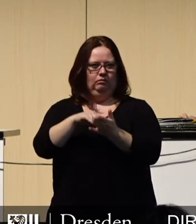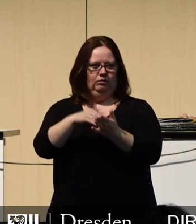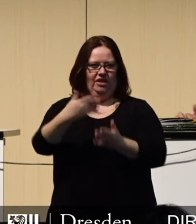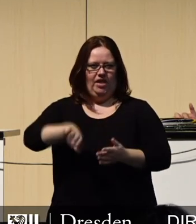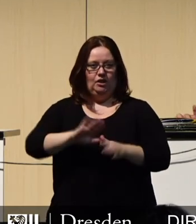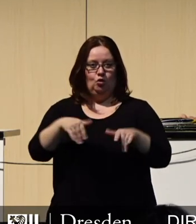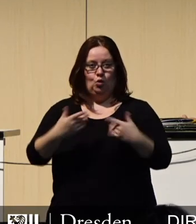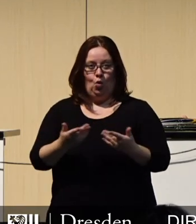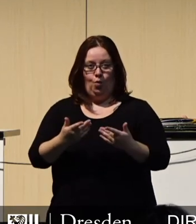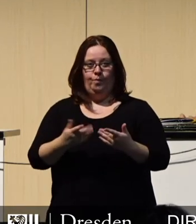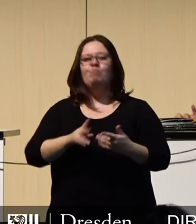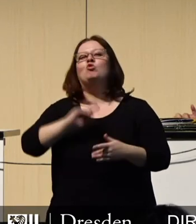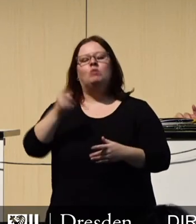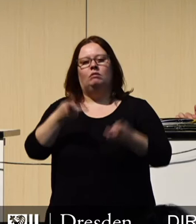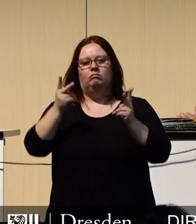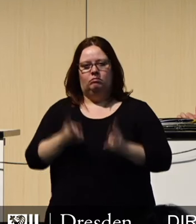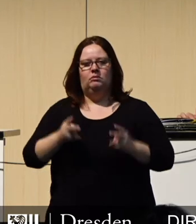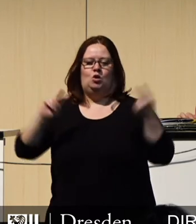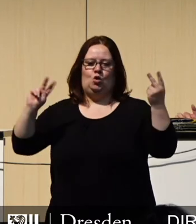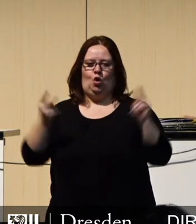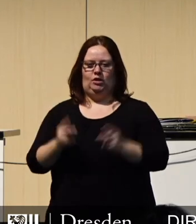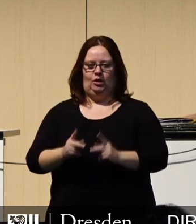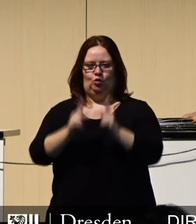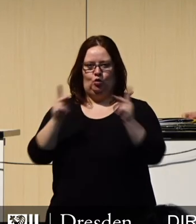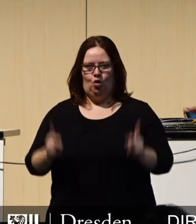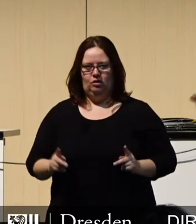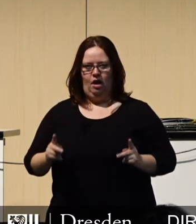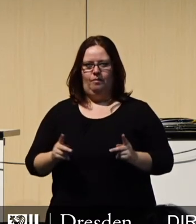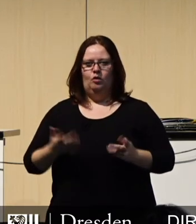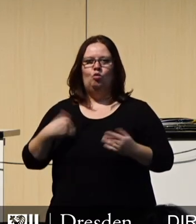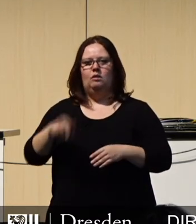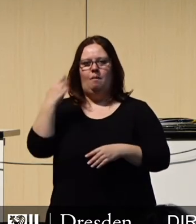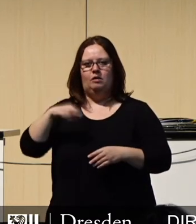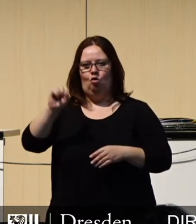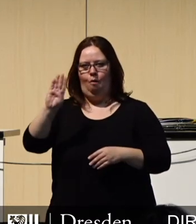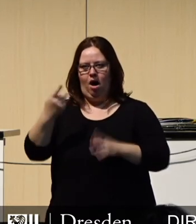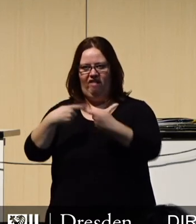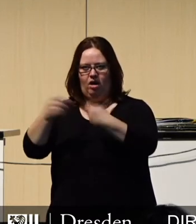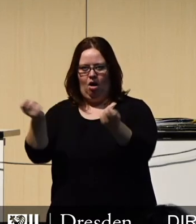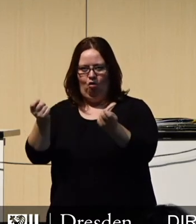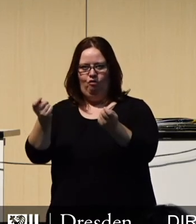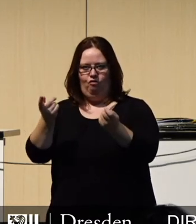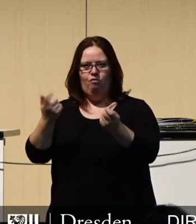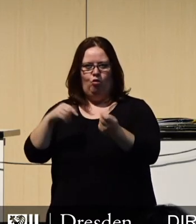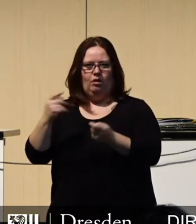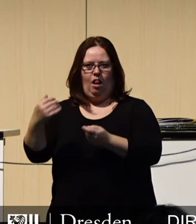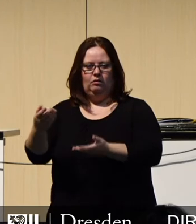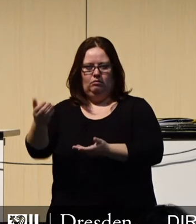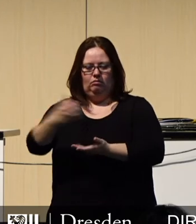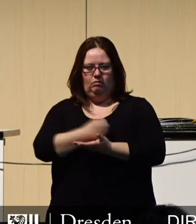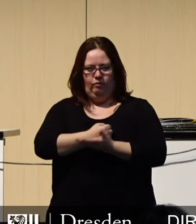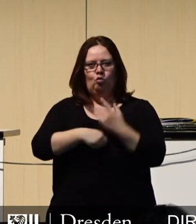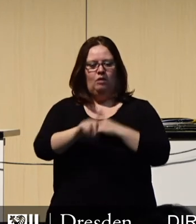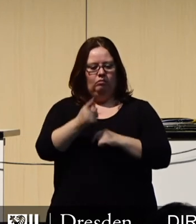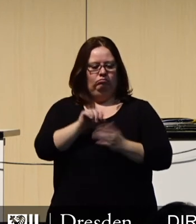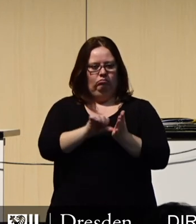schwerwiegendes Konsolidierungskonzept und der Boba-Verkauf hat uns letztendlich die Spielräume eröffnet, von denen wir